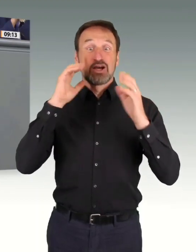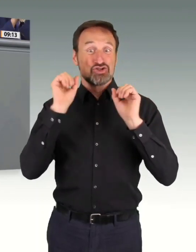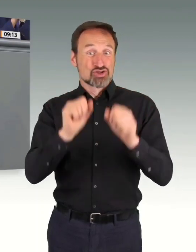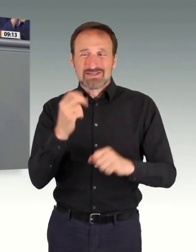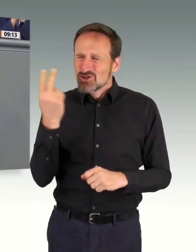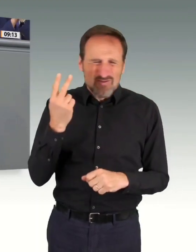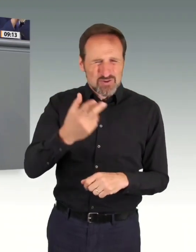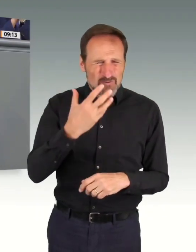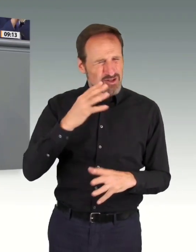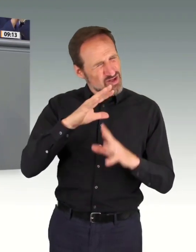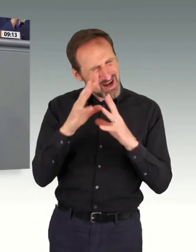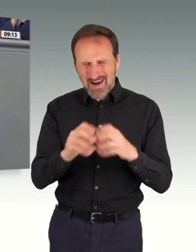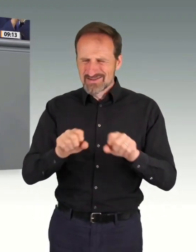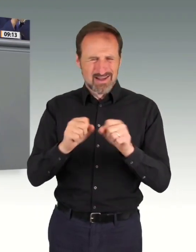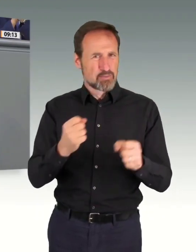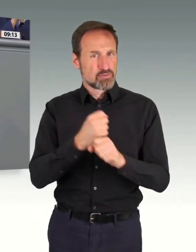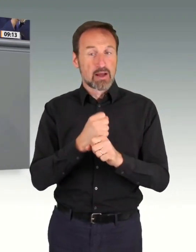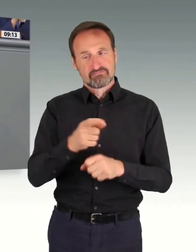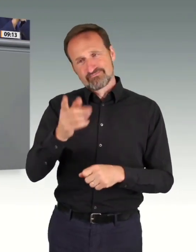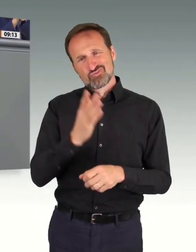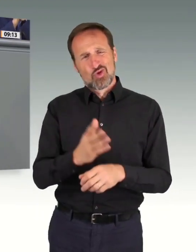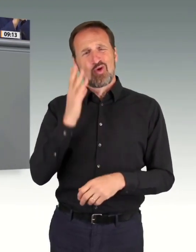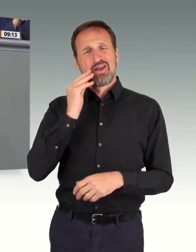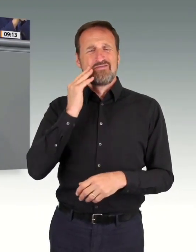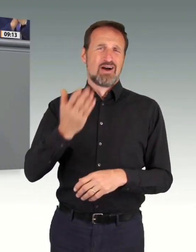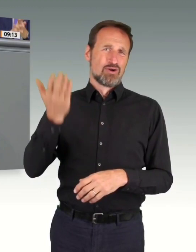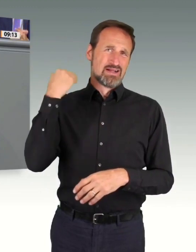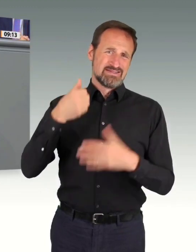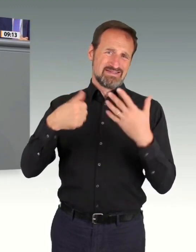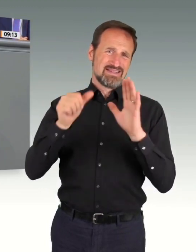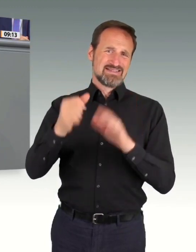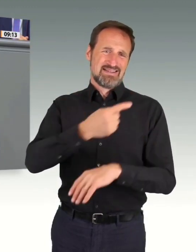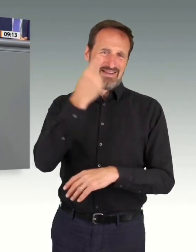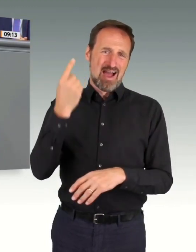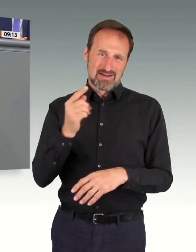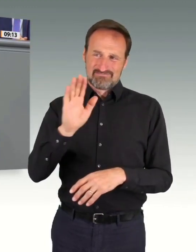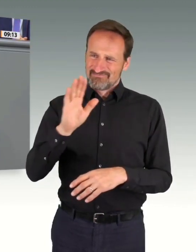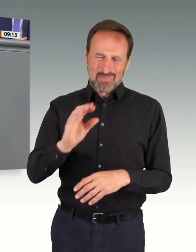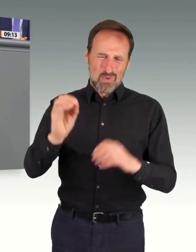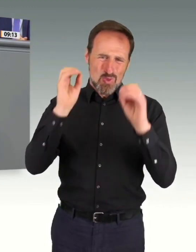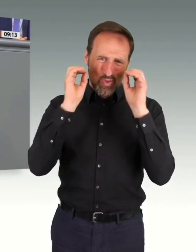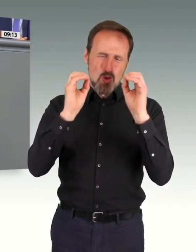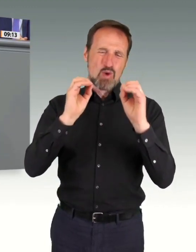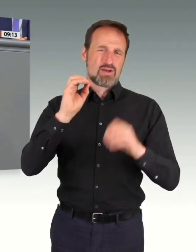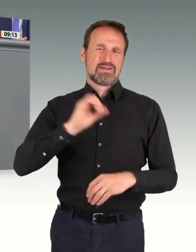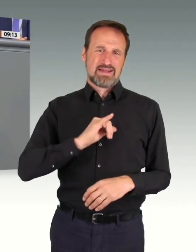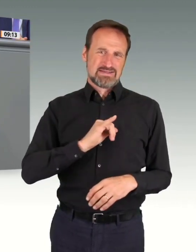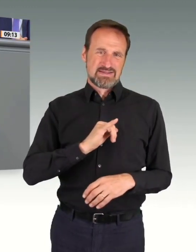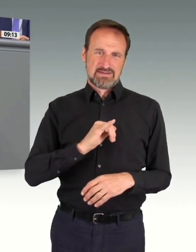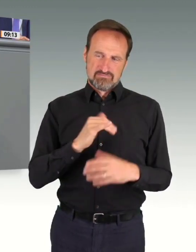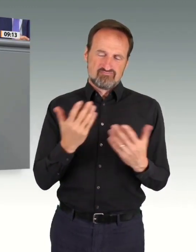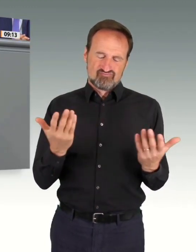die haben wir die letzten 16 Jahre gemacht. Dass Sie daran null Kommando Interesse haben, auch diese Erfahrung, die haben wir hier gemacht. Ja?